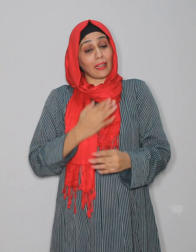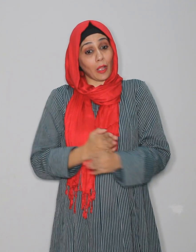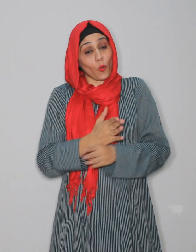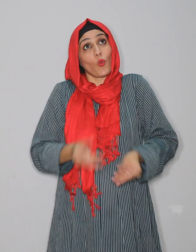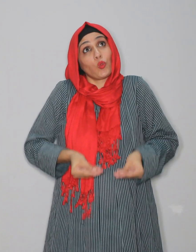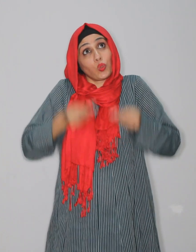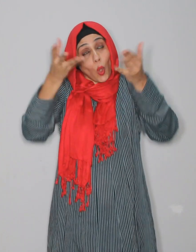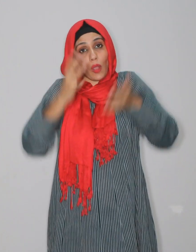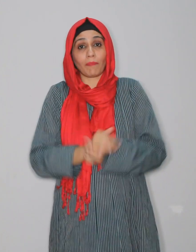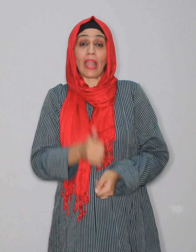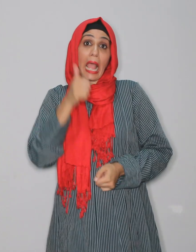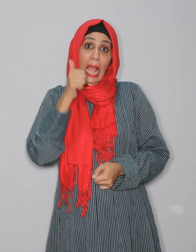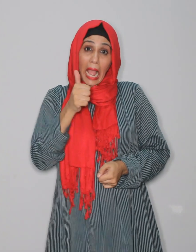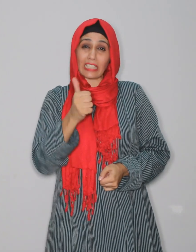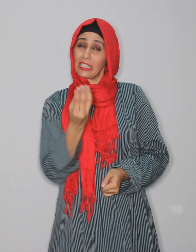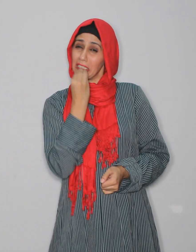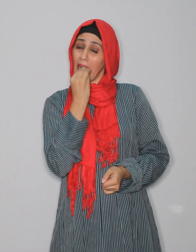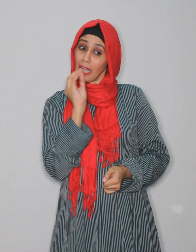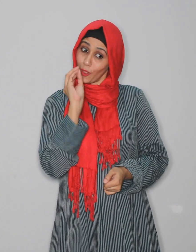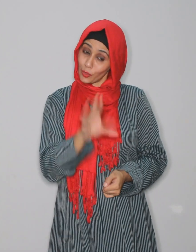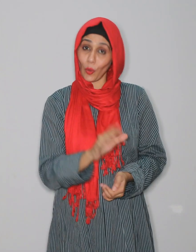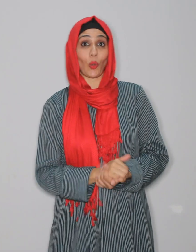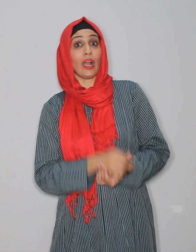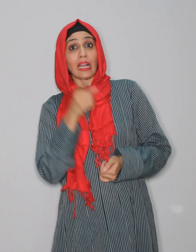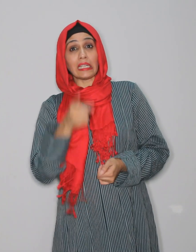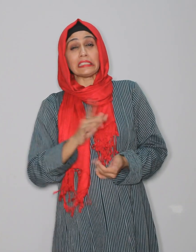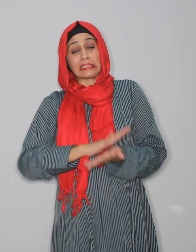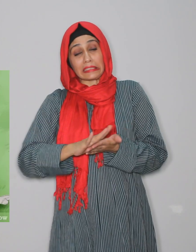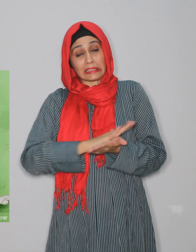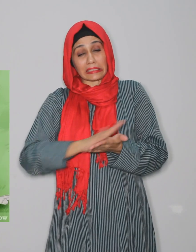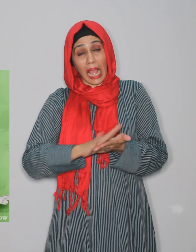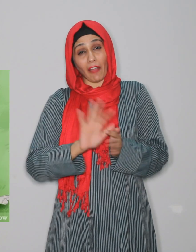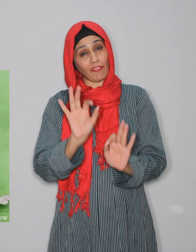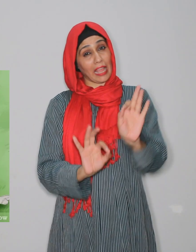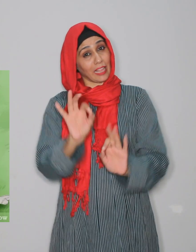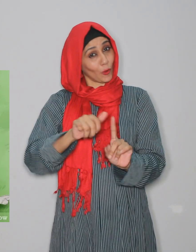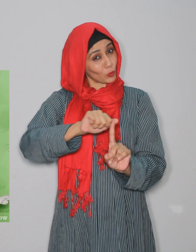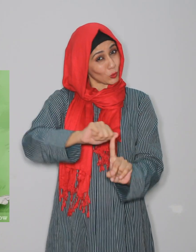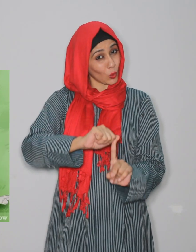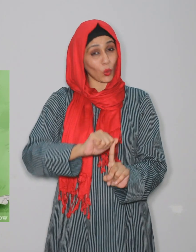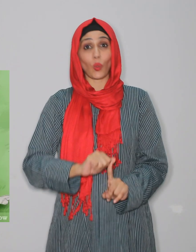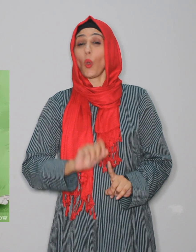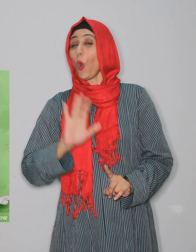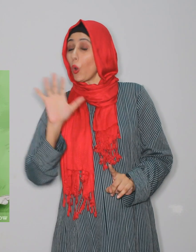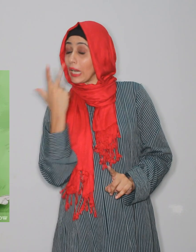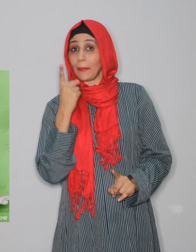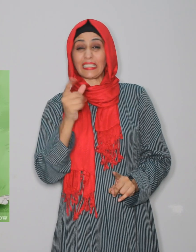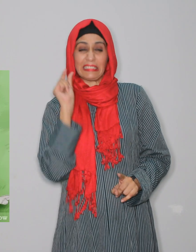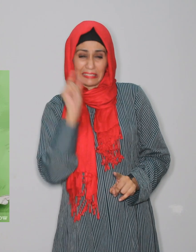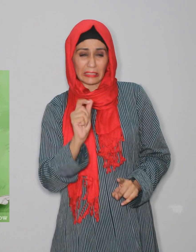کرتے ہیں ان کو اچھا اور صاف کھانا دیں ان کی صفائی کا خاص خیال رکھیں اور کبھی ان کو تن